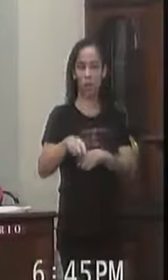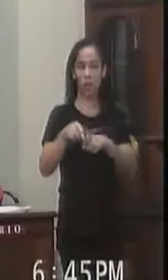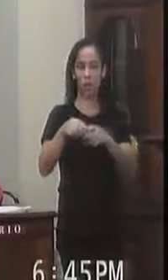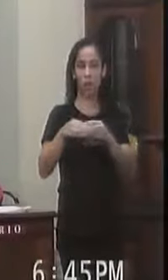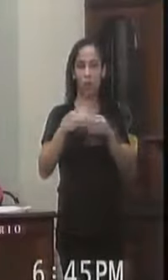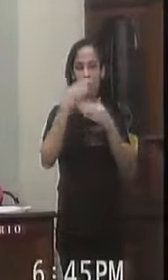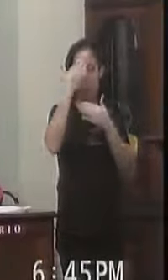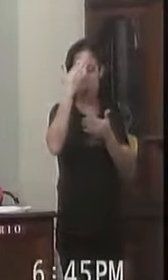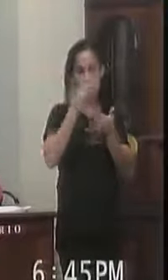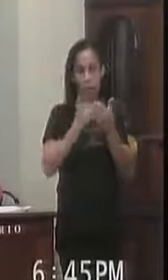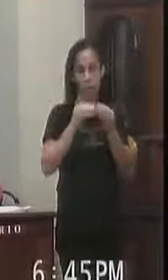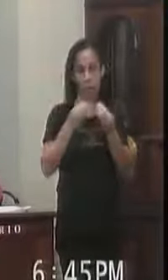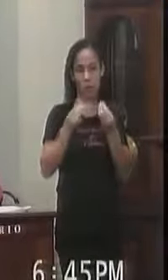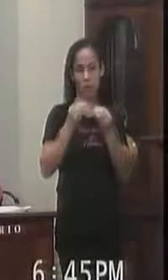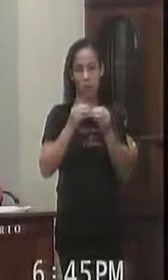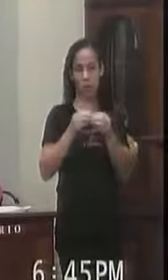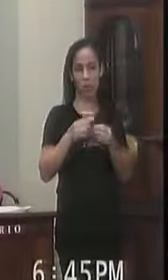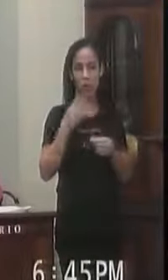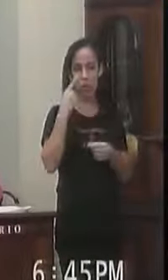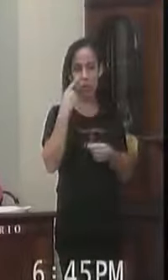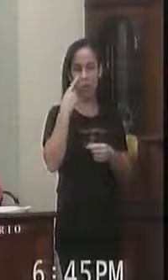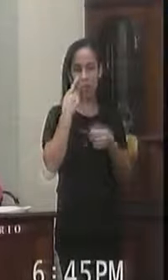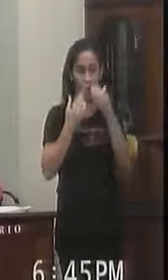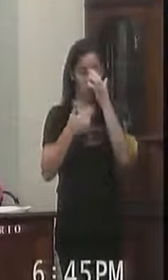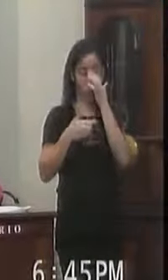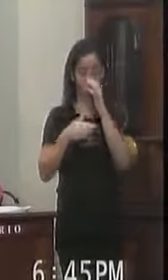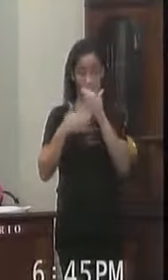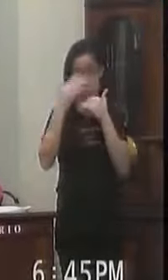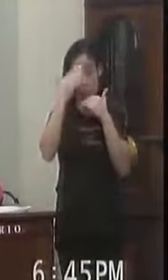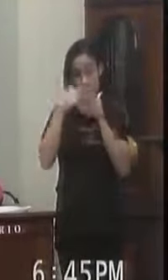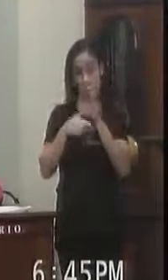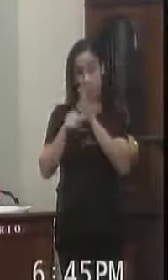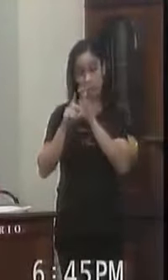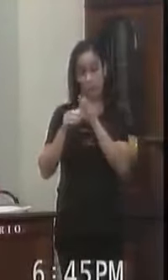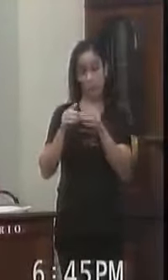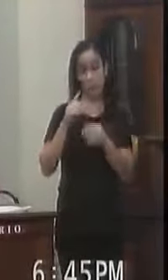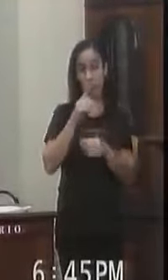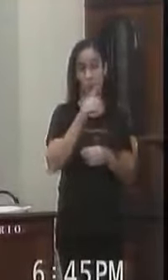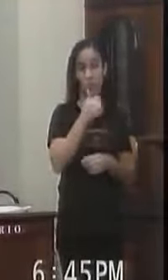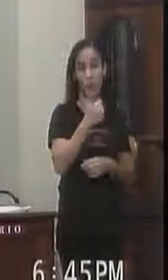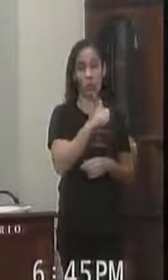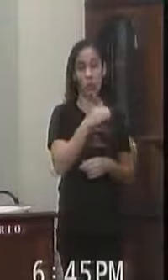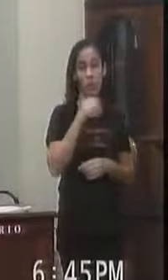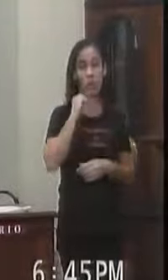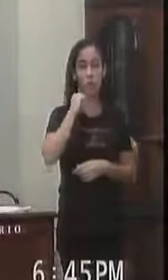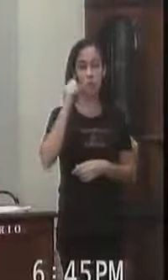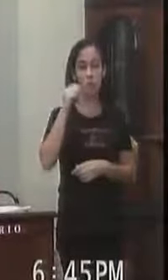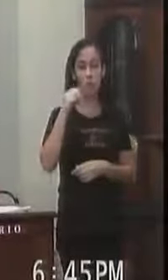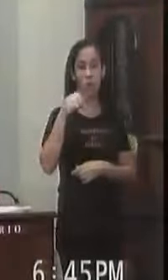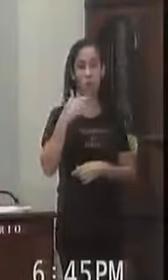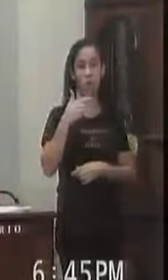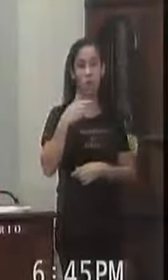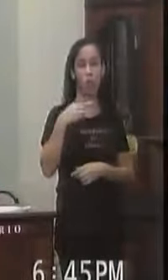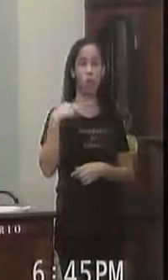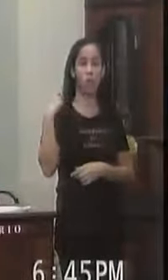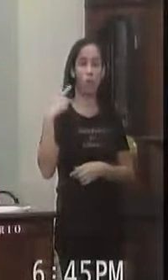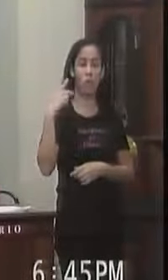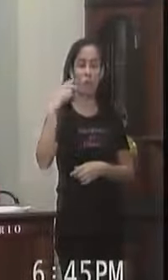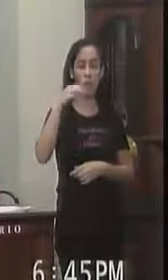Na certeza De que o assunto Merecerá especial atenção Atecipo meus agradecimentos Salado de sessões De abril de 2019 Vereador Marcelo de Santa Isabel